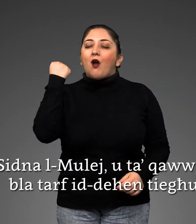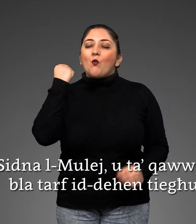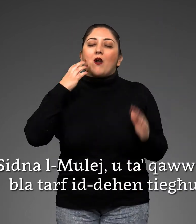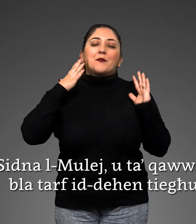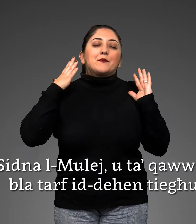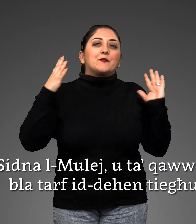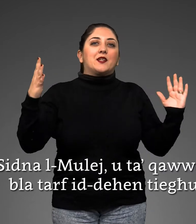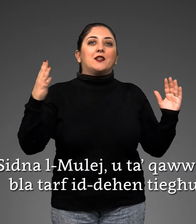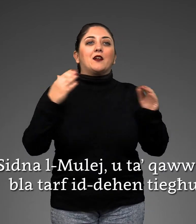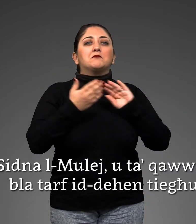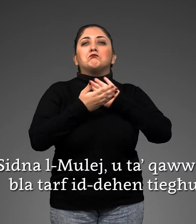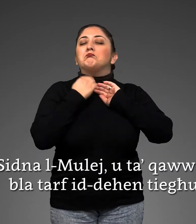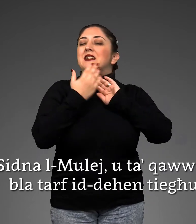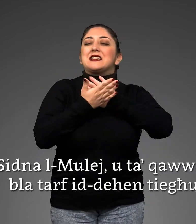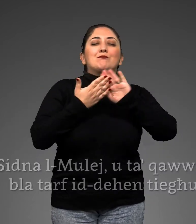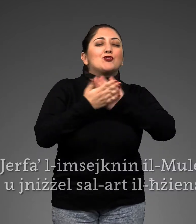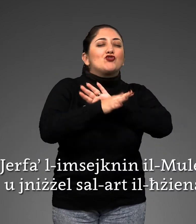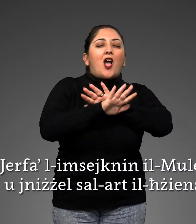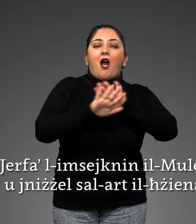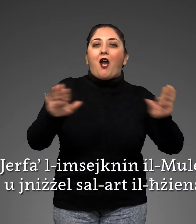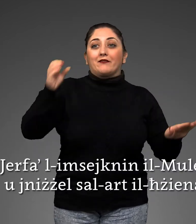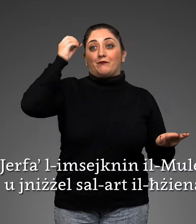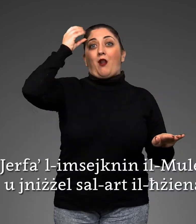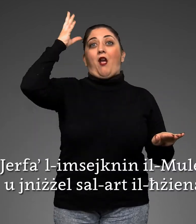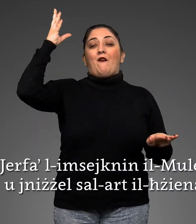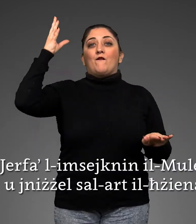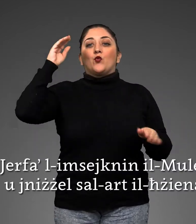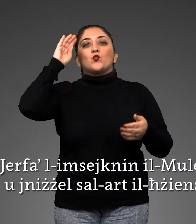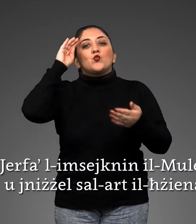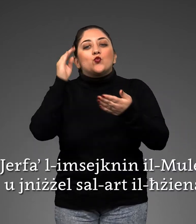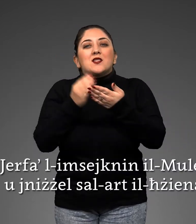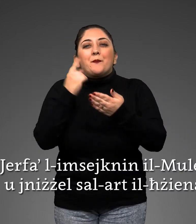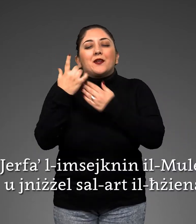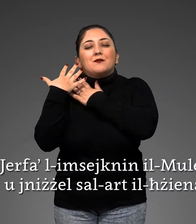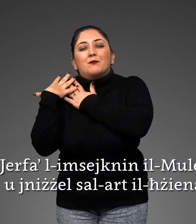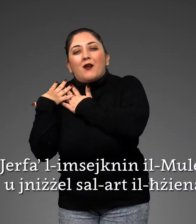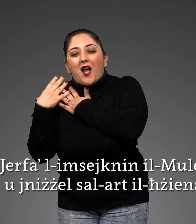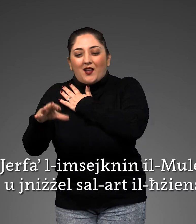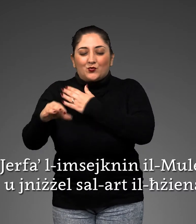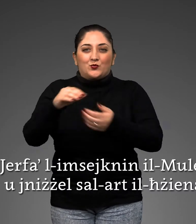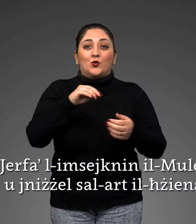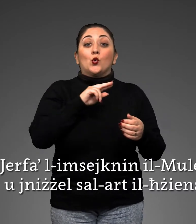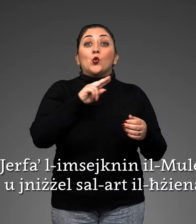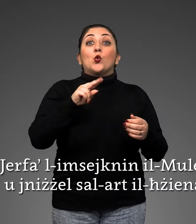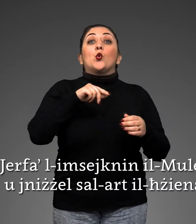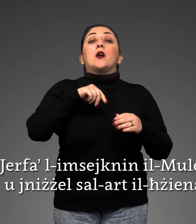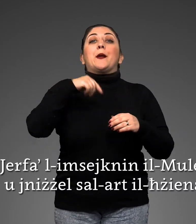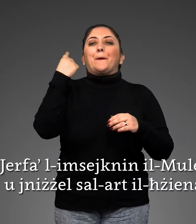Blatar fil-ħdian tiħu. Jarafa l-msejknin l-mulej u jinnizzal salart l-ħazjina.